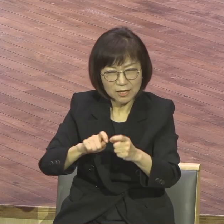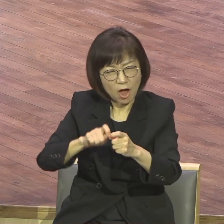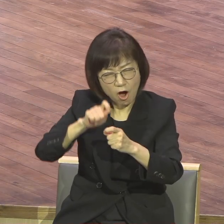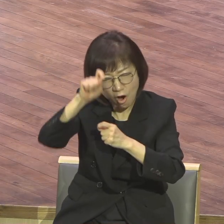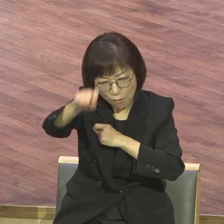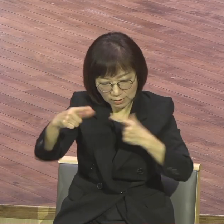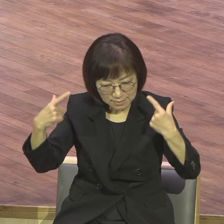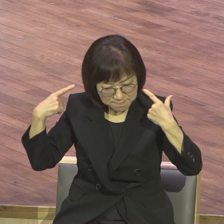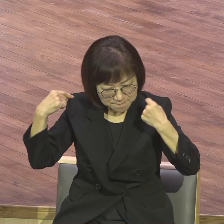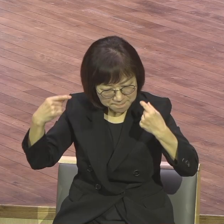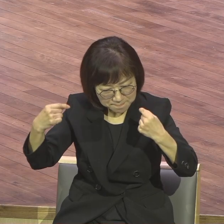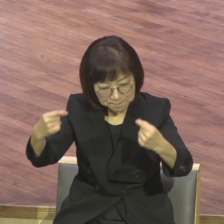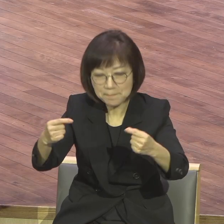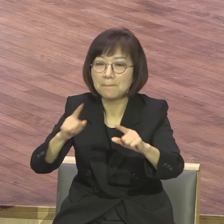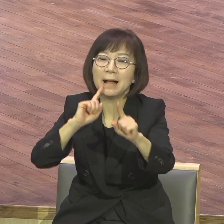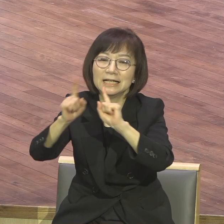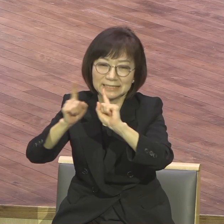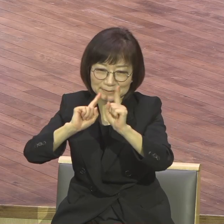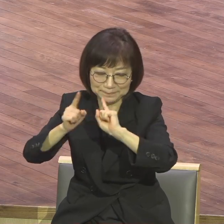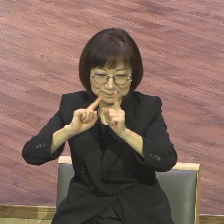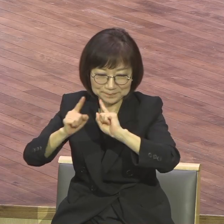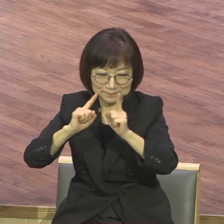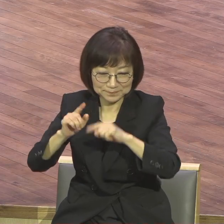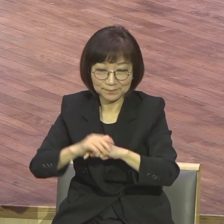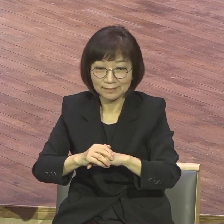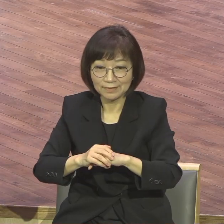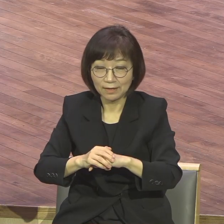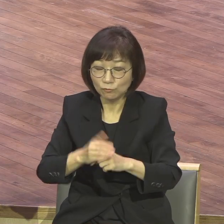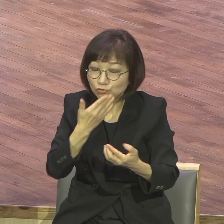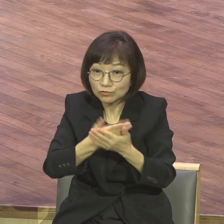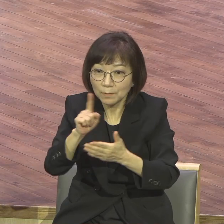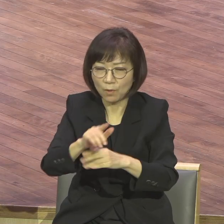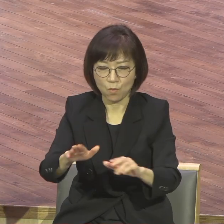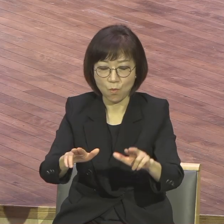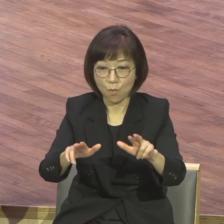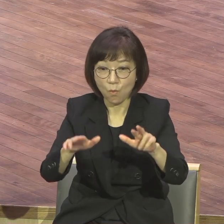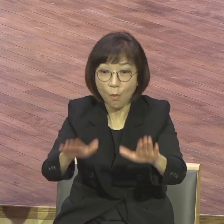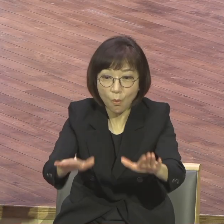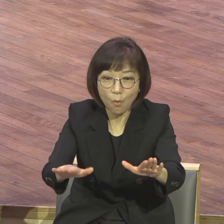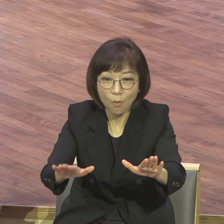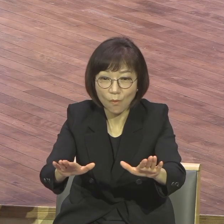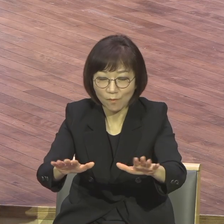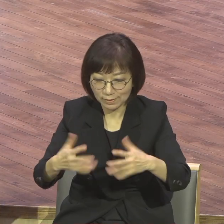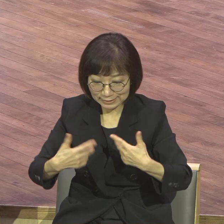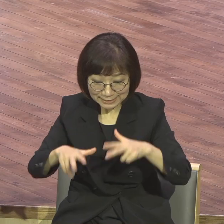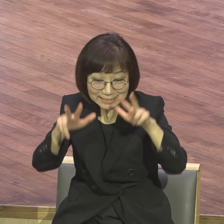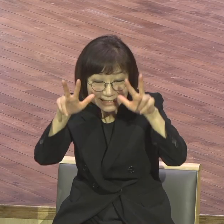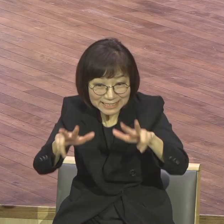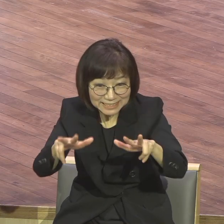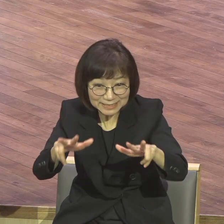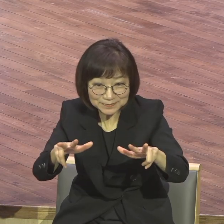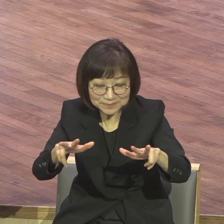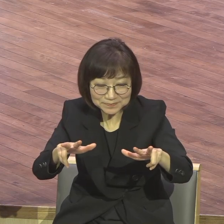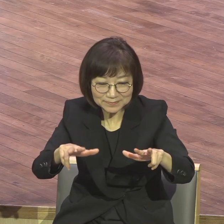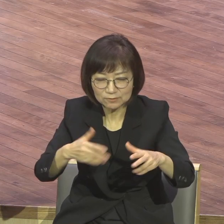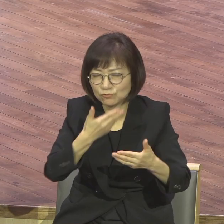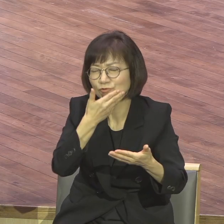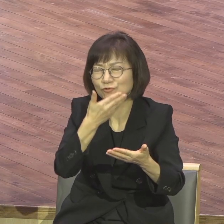나하고 지금의 지금 오늘입니다 오늘 이 시간 이 자리입니다 여기에 모든 게 다 걸려있다고요